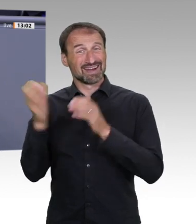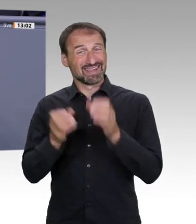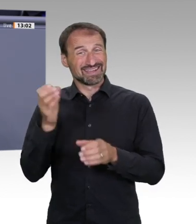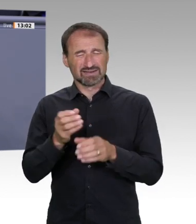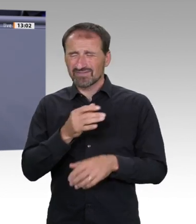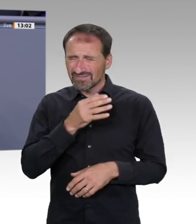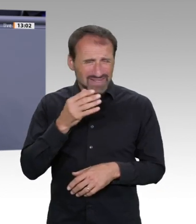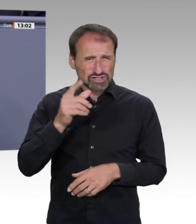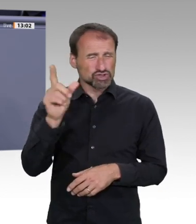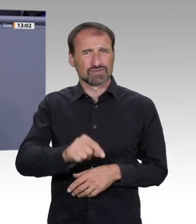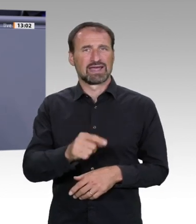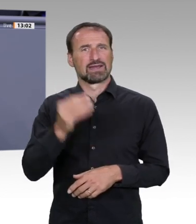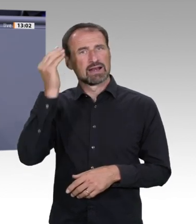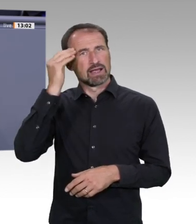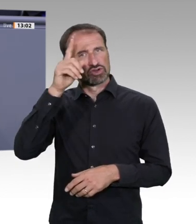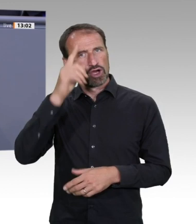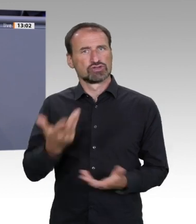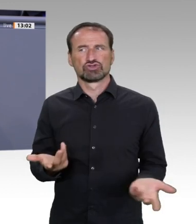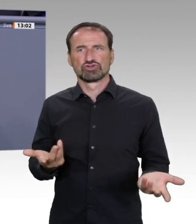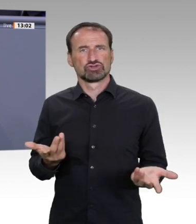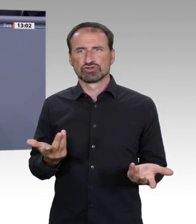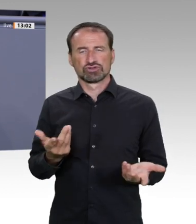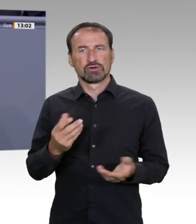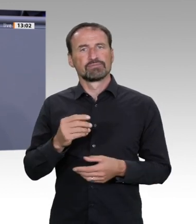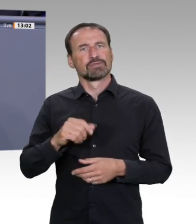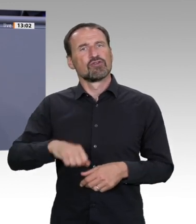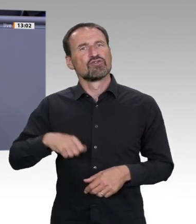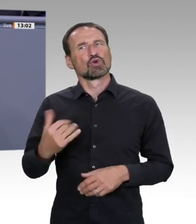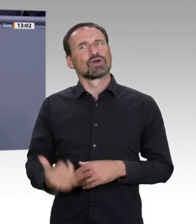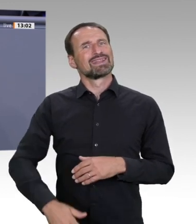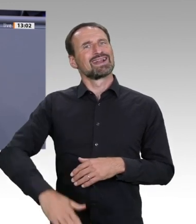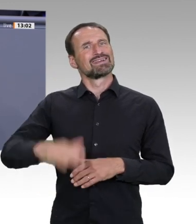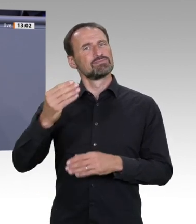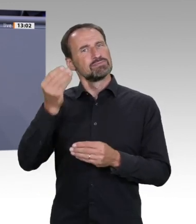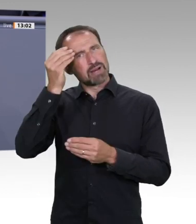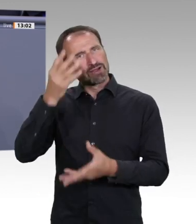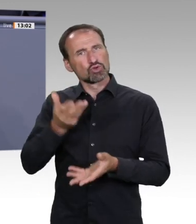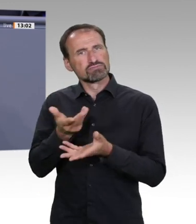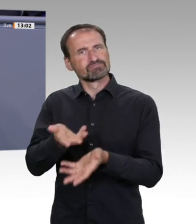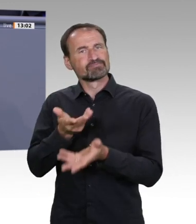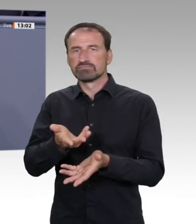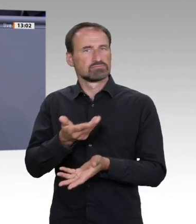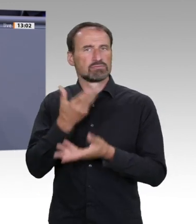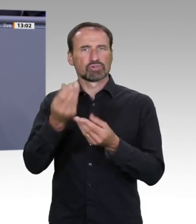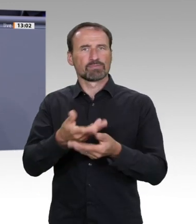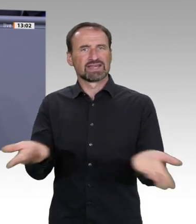Hinzu kommt, unsere digitale Bildungsrepublik erhält derzeit